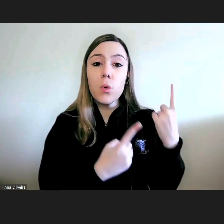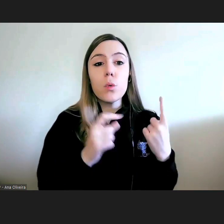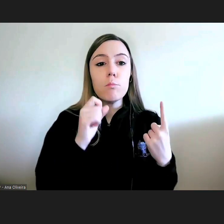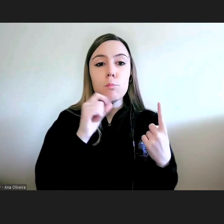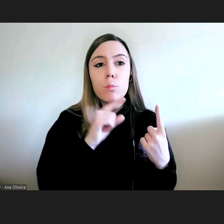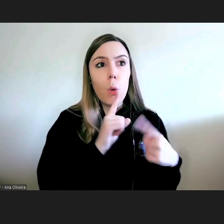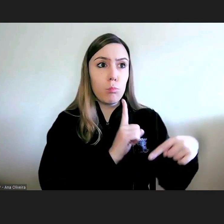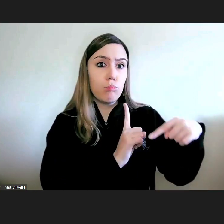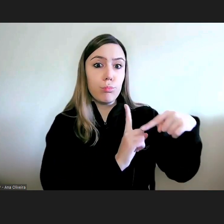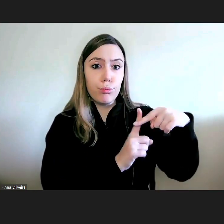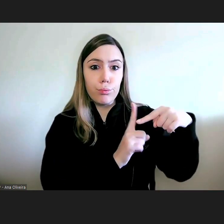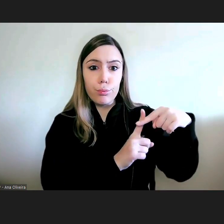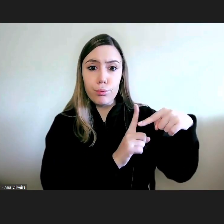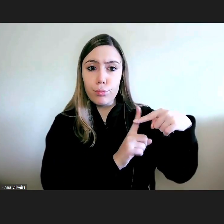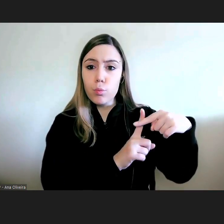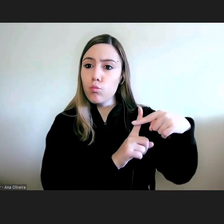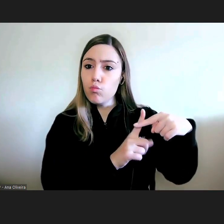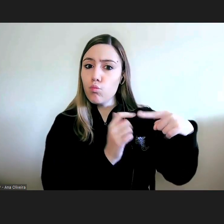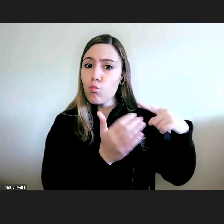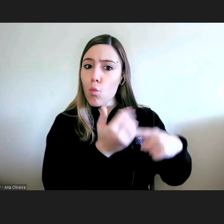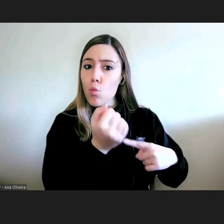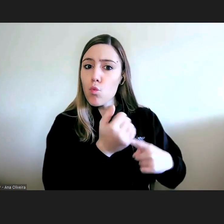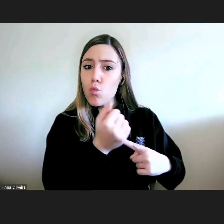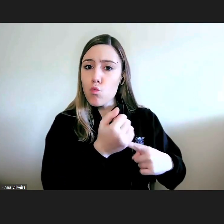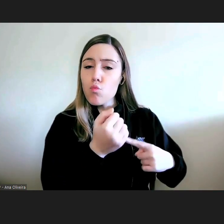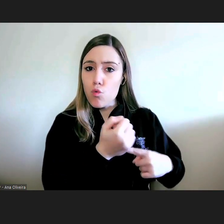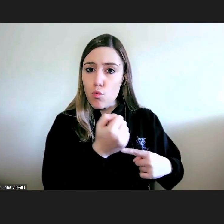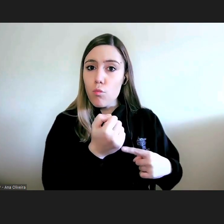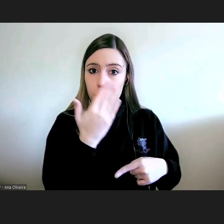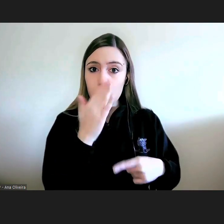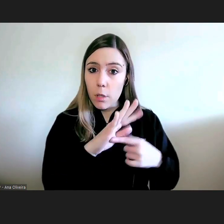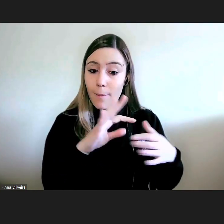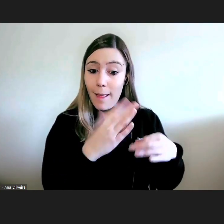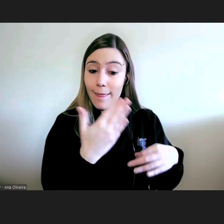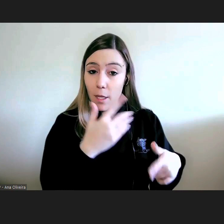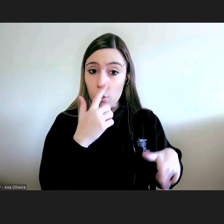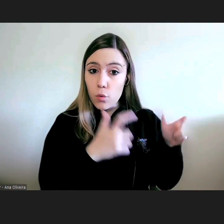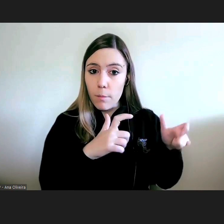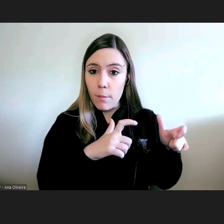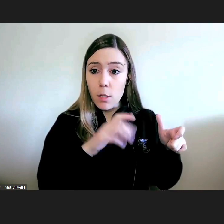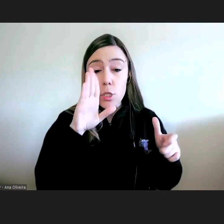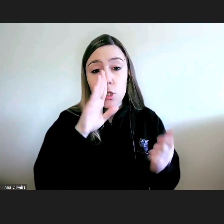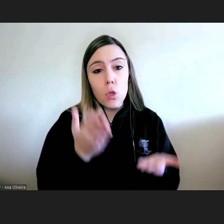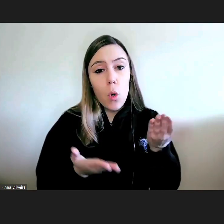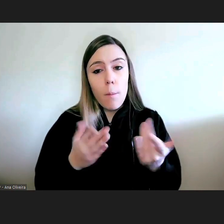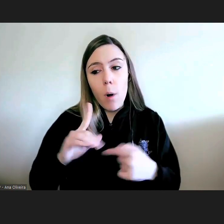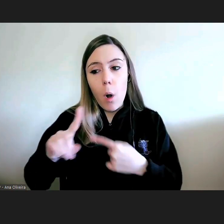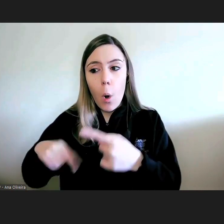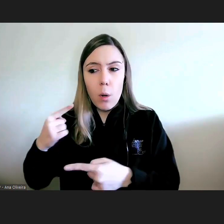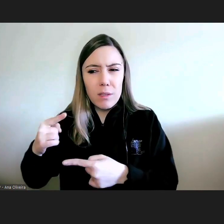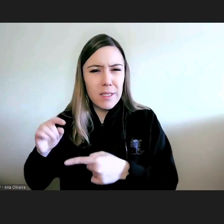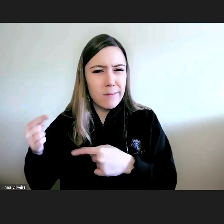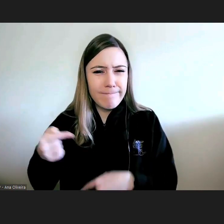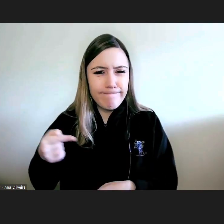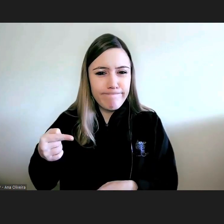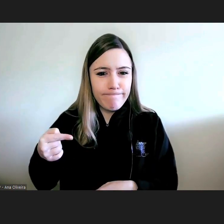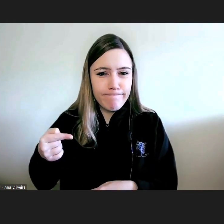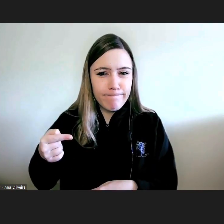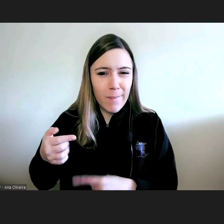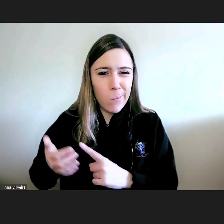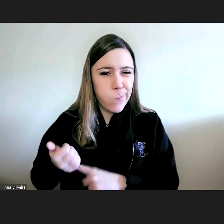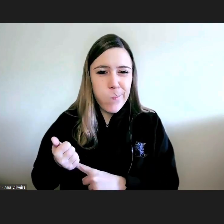frutuosas mais concretizadoras por exemplo dos direitos humanos do que outras não sendo enfim